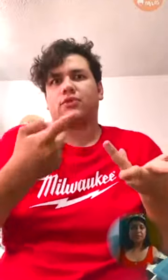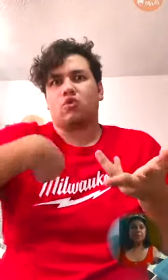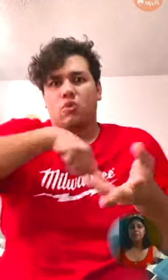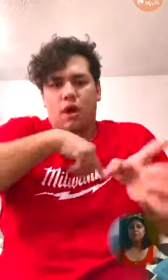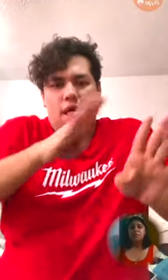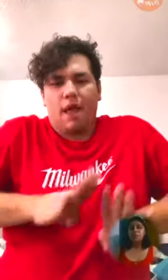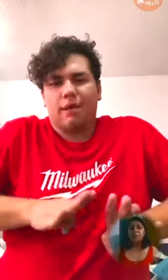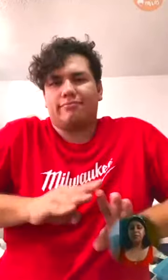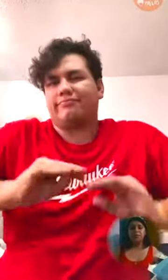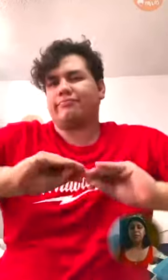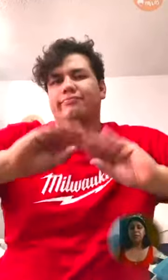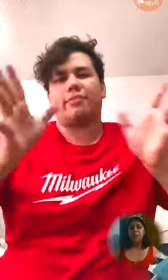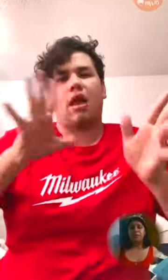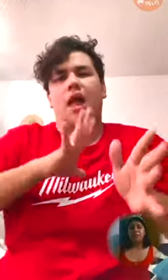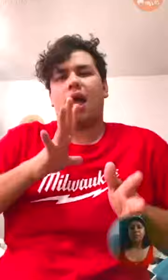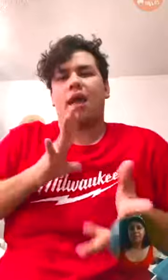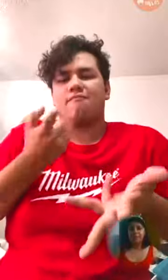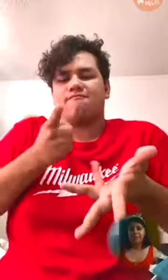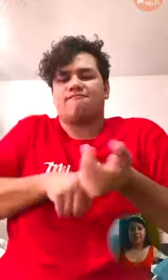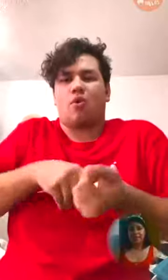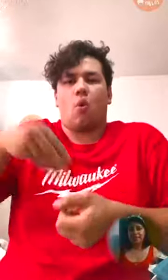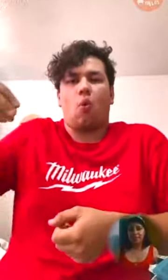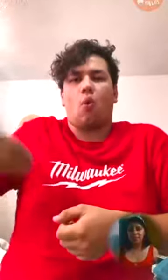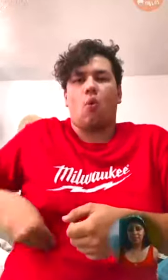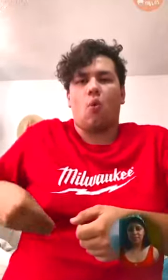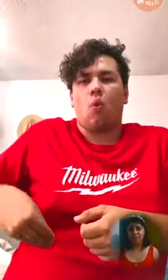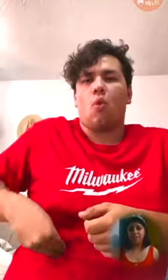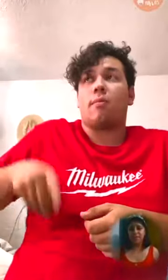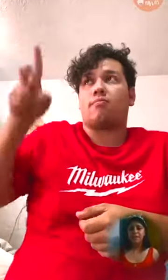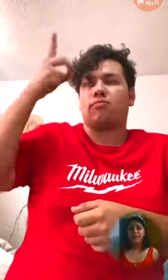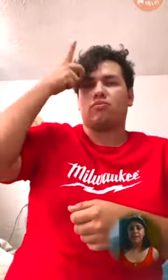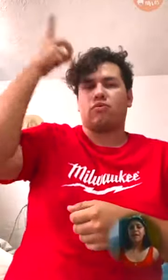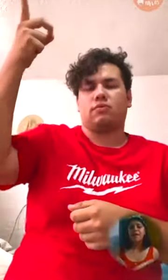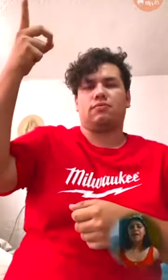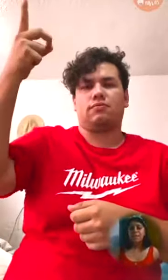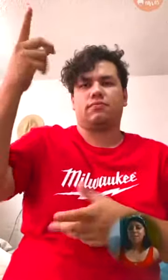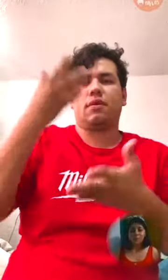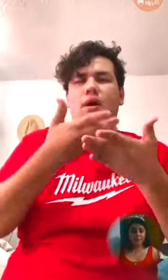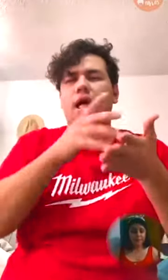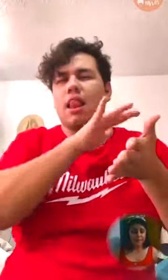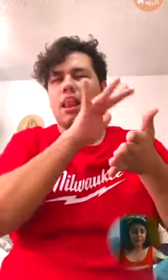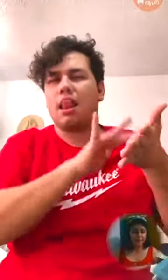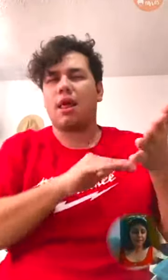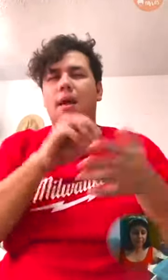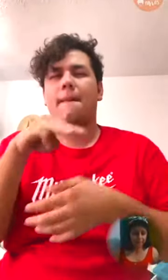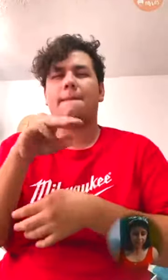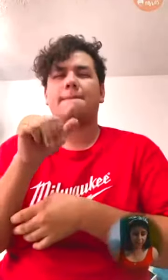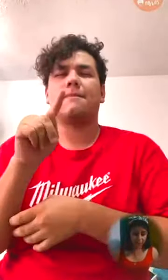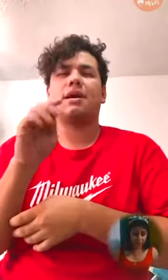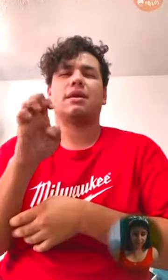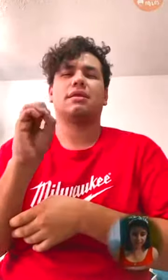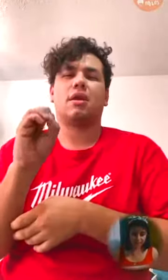somos absolutamente culpables delante de Dios. Vamos a leer Mateo 25,